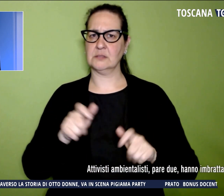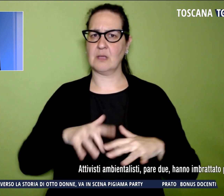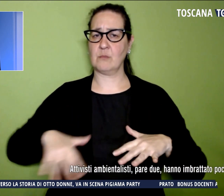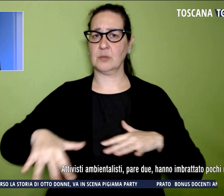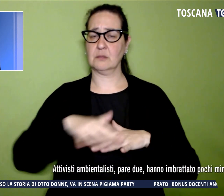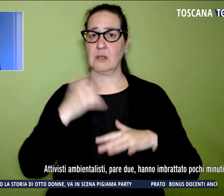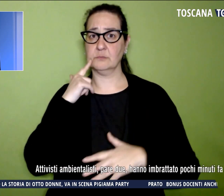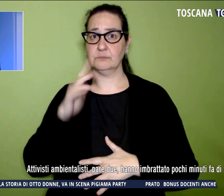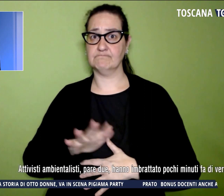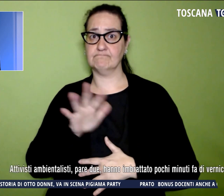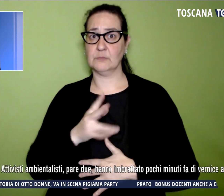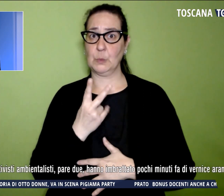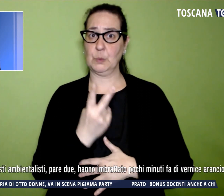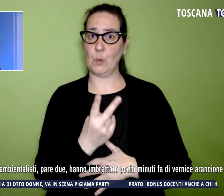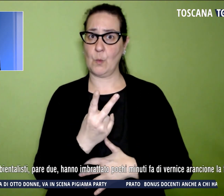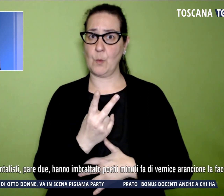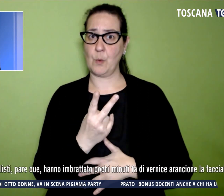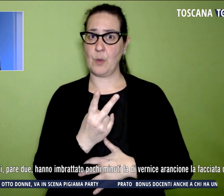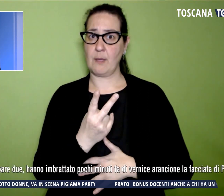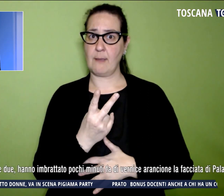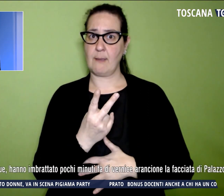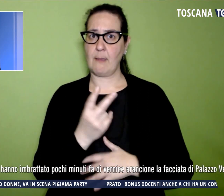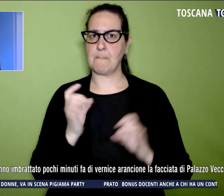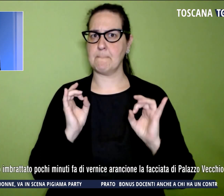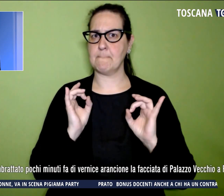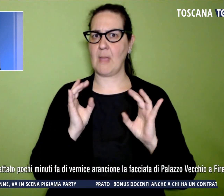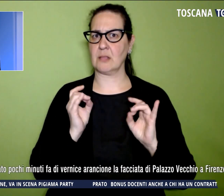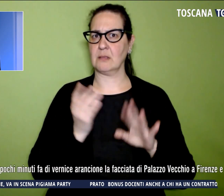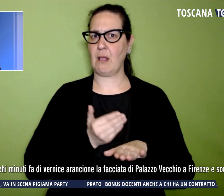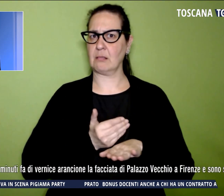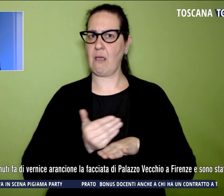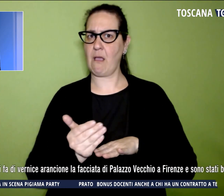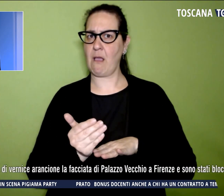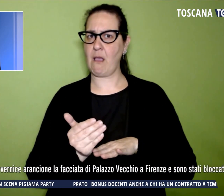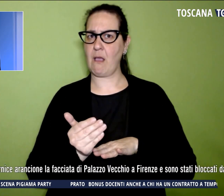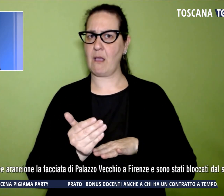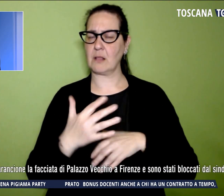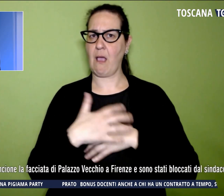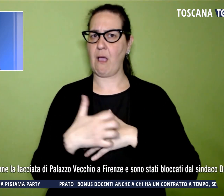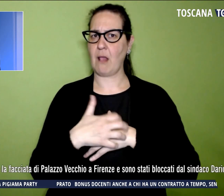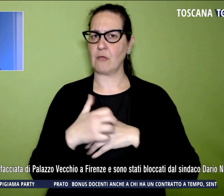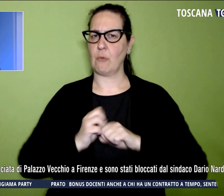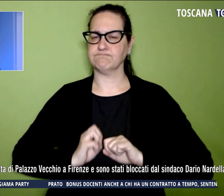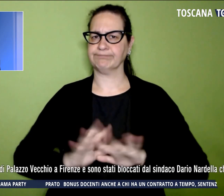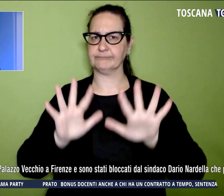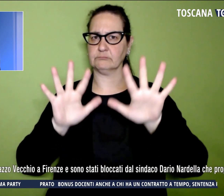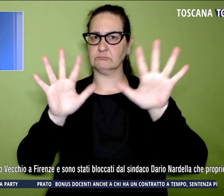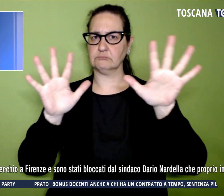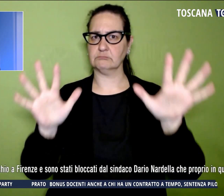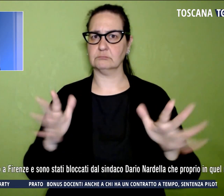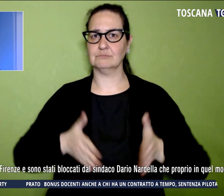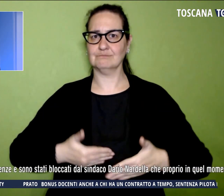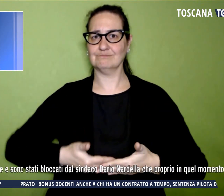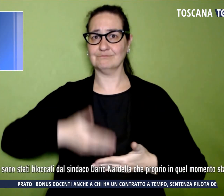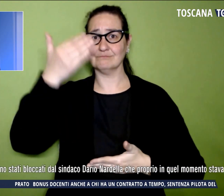imbrattato in una tarda mattinata di vernice arancione la facciata di Palazzo Vecchio e sono